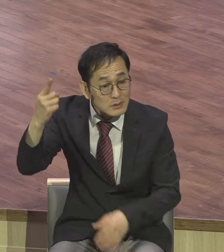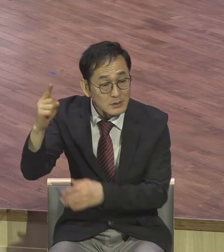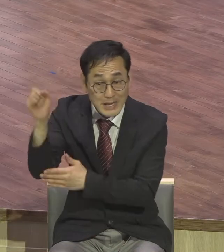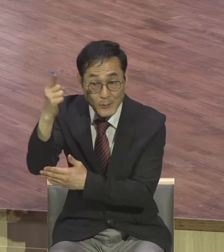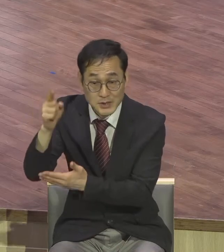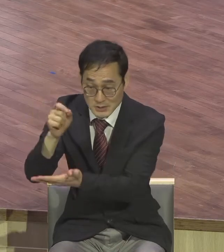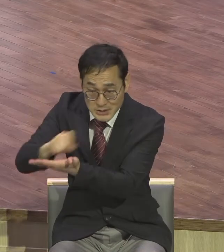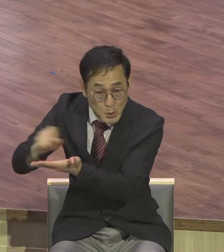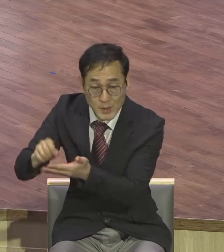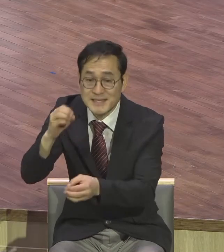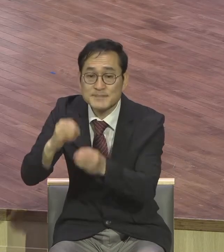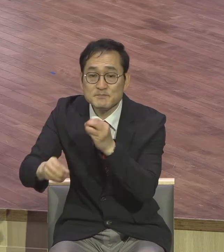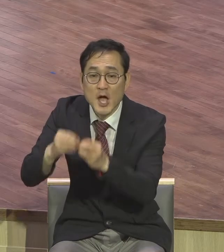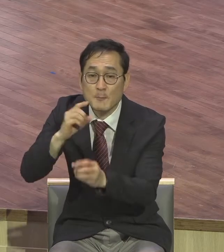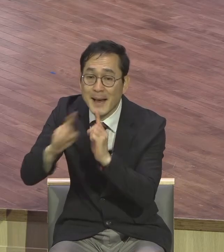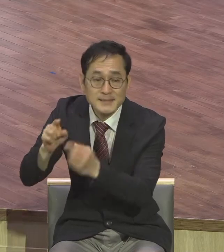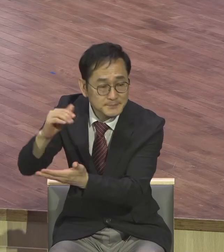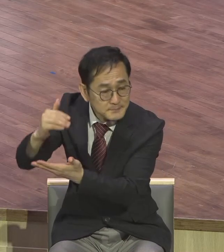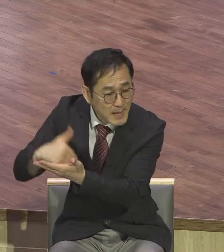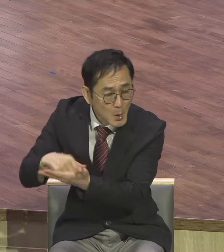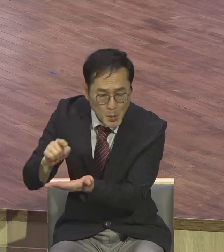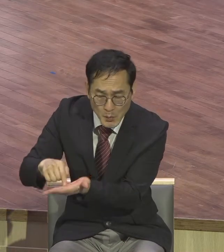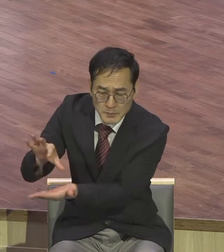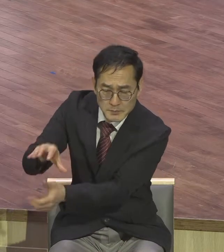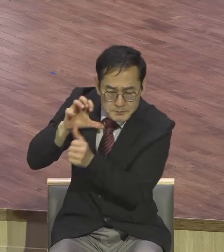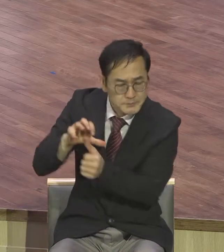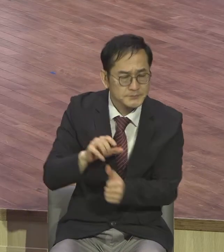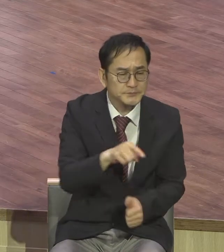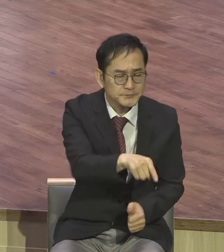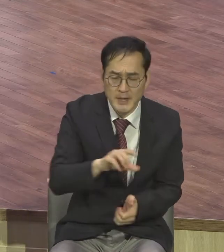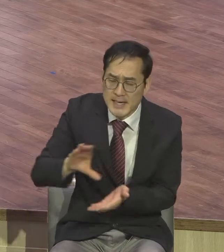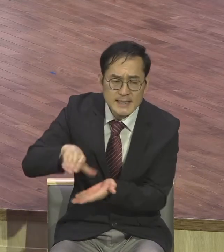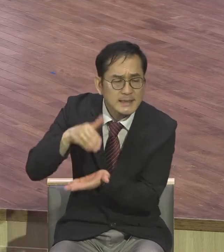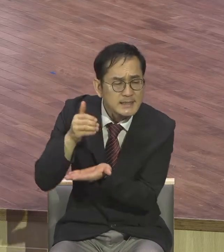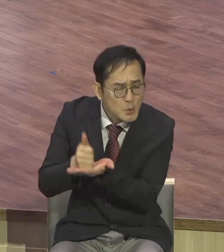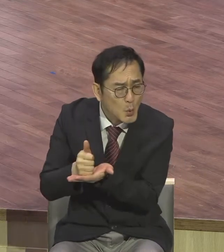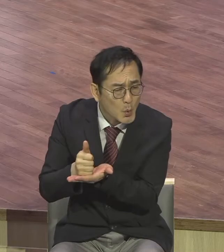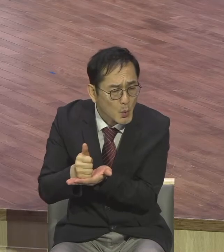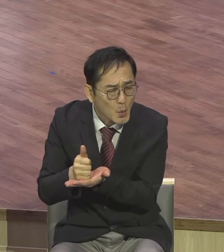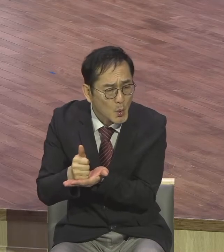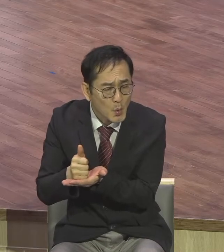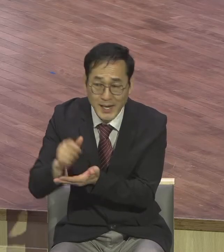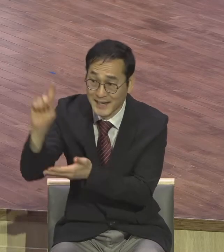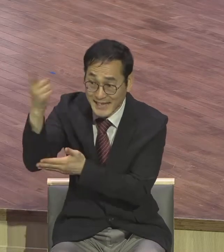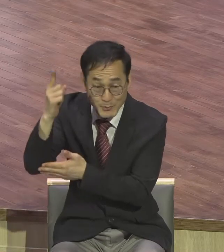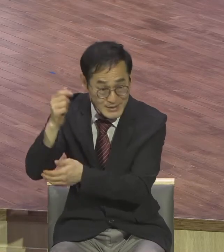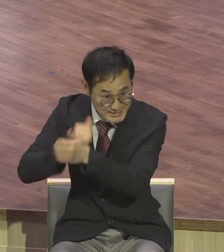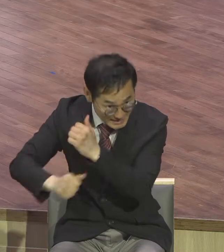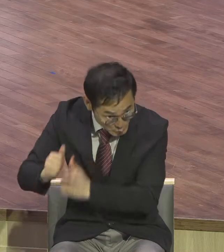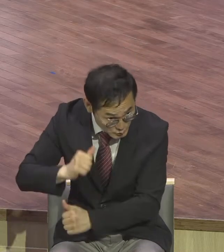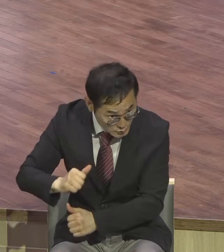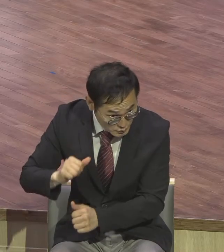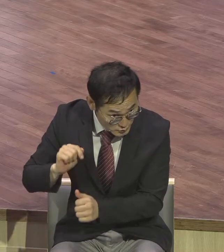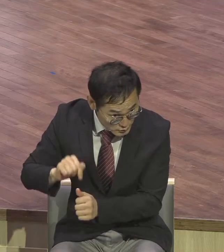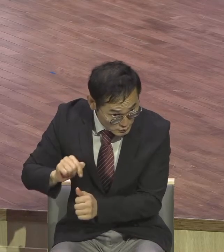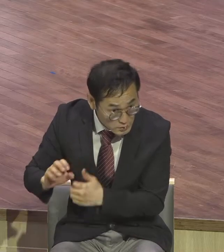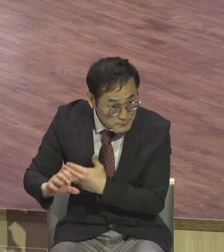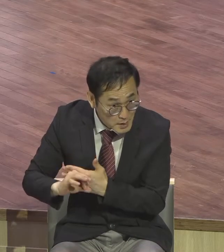110편 1절에 말씀을 인용해서 그리스도가 따위새의 자손이라면 어찌해서 따위스는